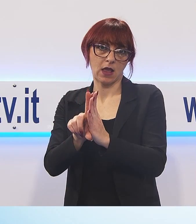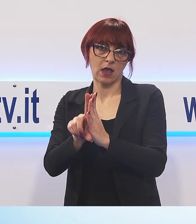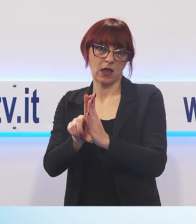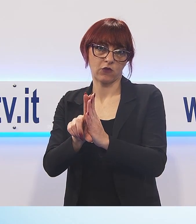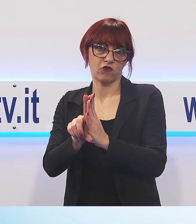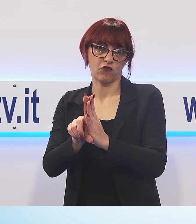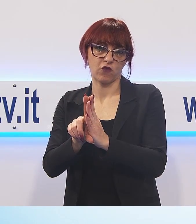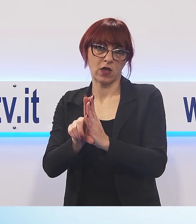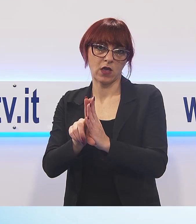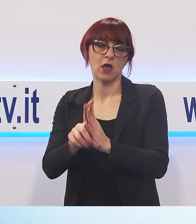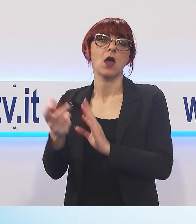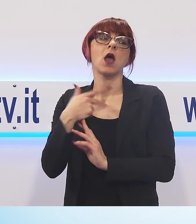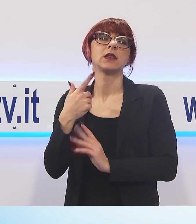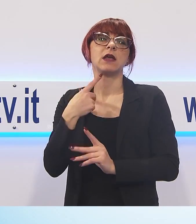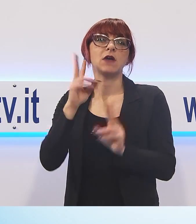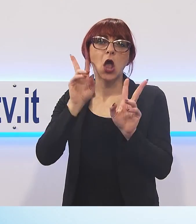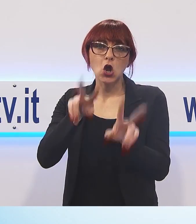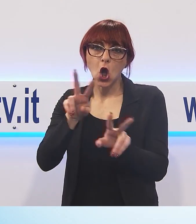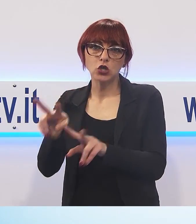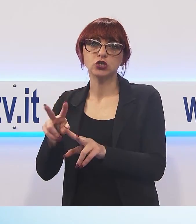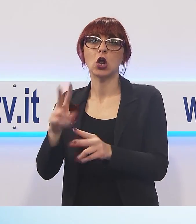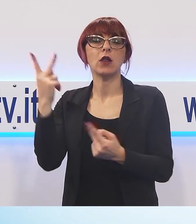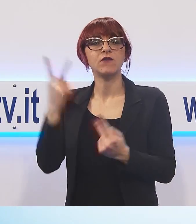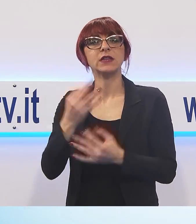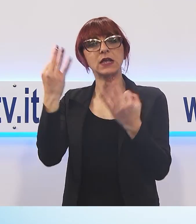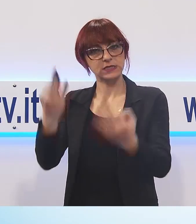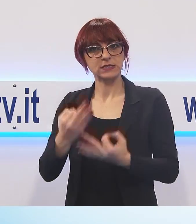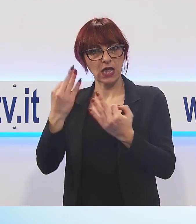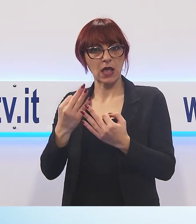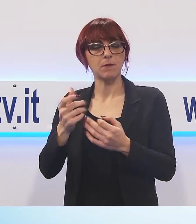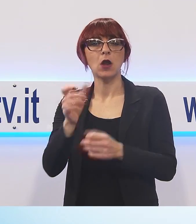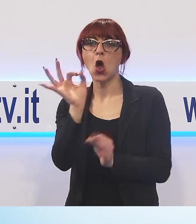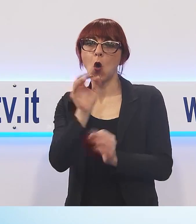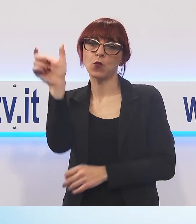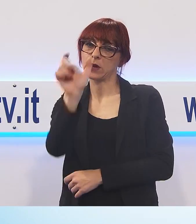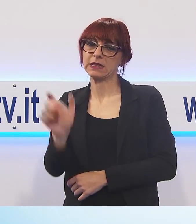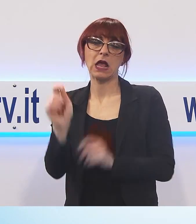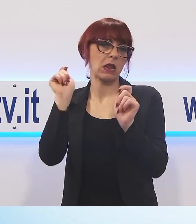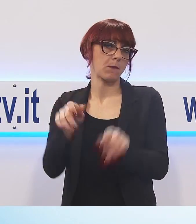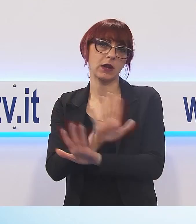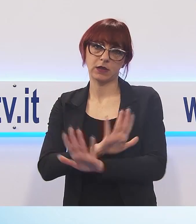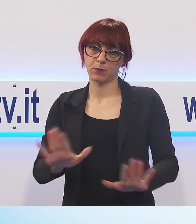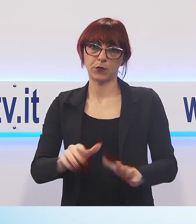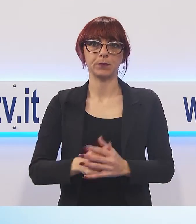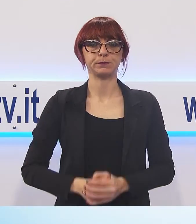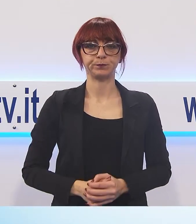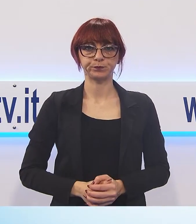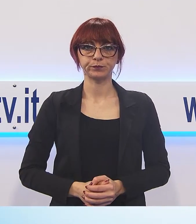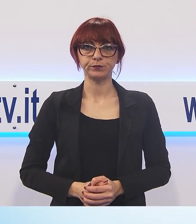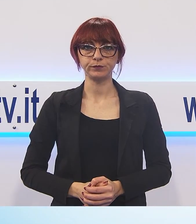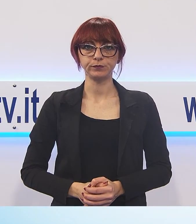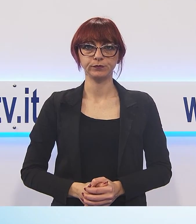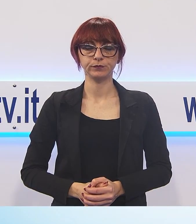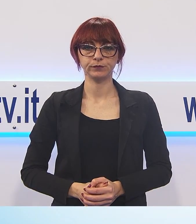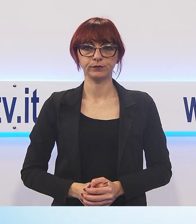verità, qualsiasi sia la durata del processo, questo paese non può ripartire. In aula, i difensori degli imputati hanno contestato la